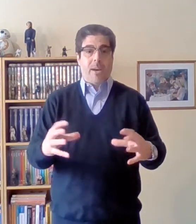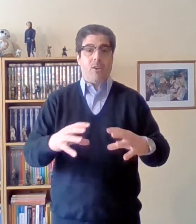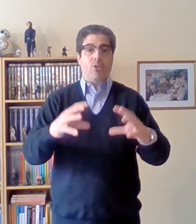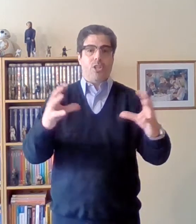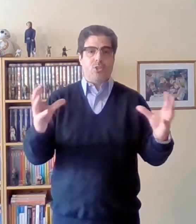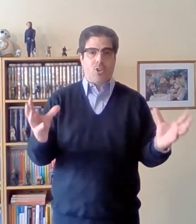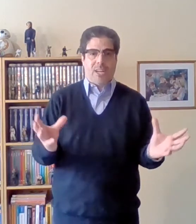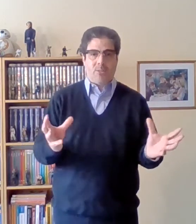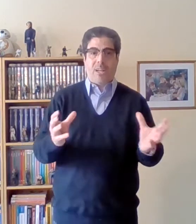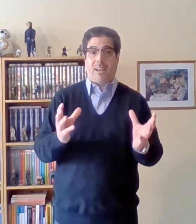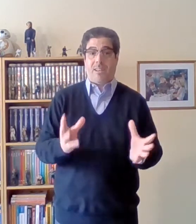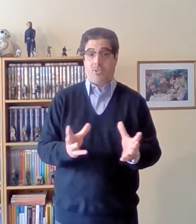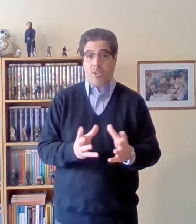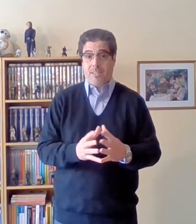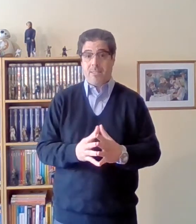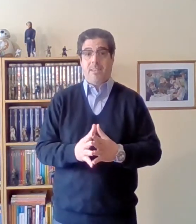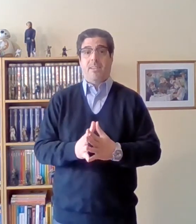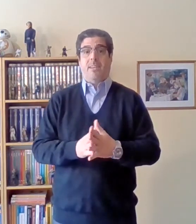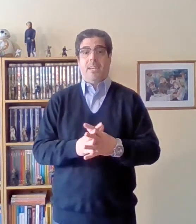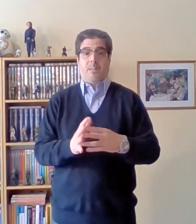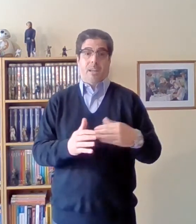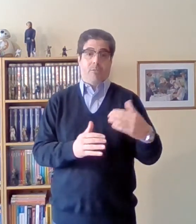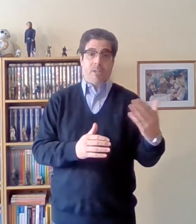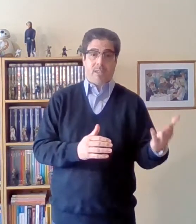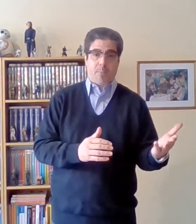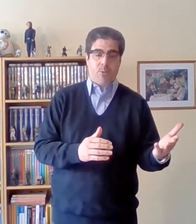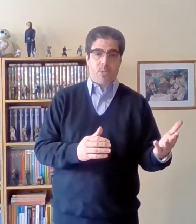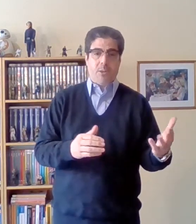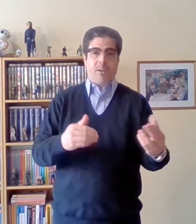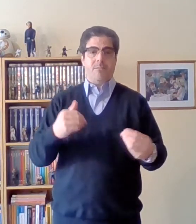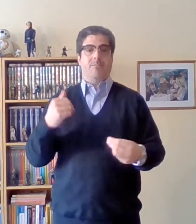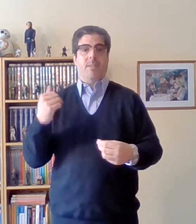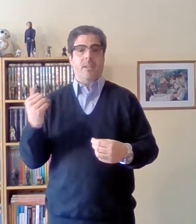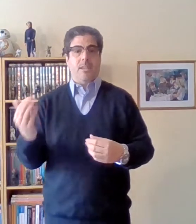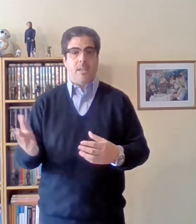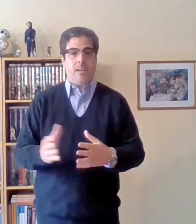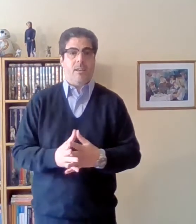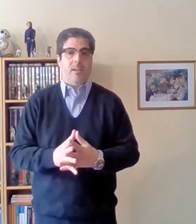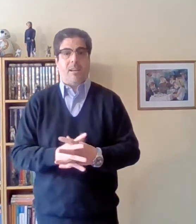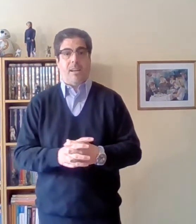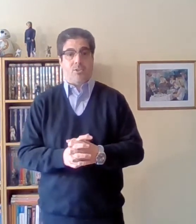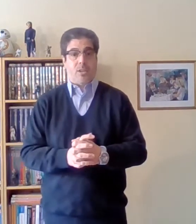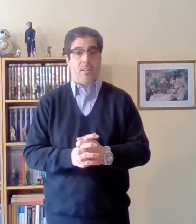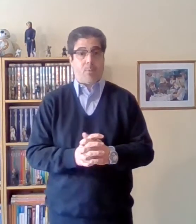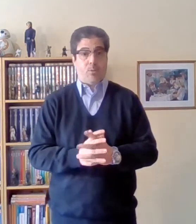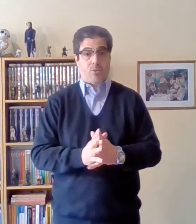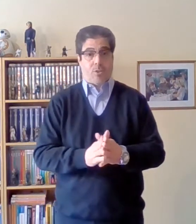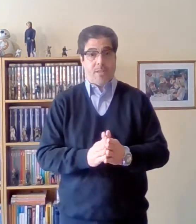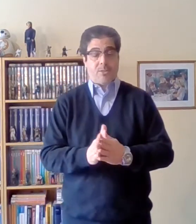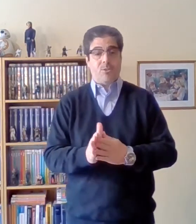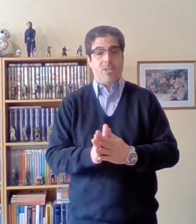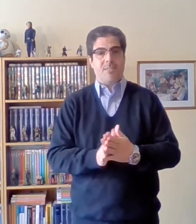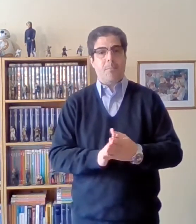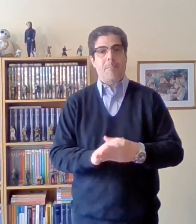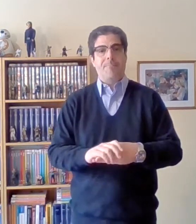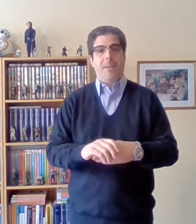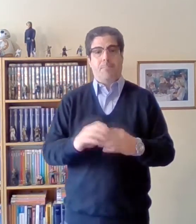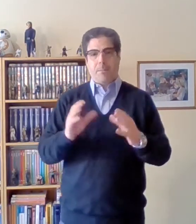a ir condicionando las relaciones entre las fuerzas productivas y las relaciones de producción. Entonces, primer